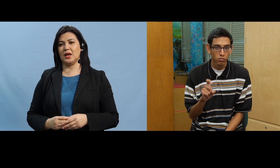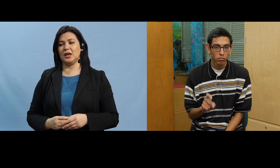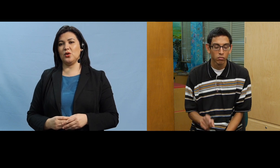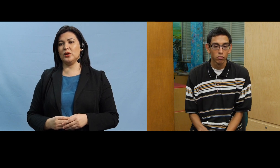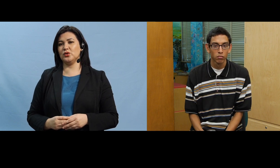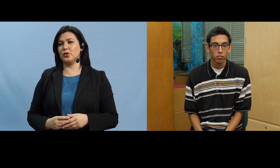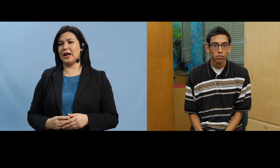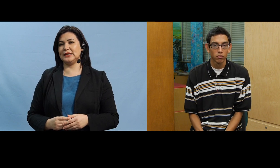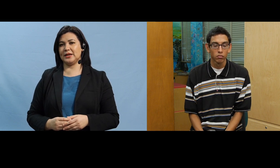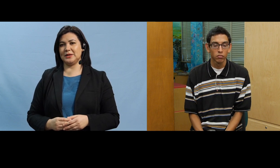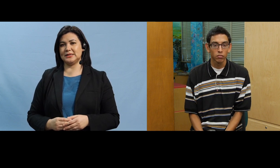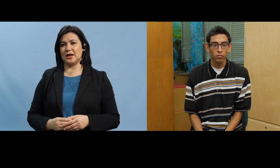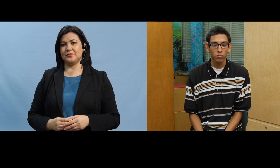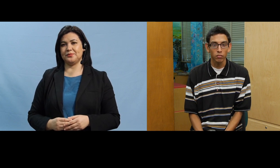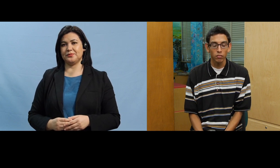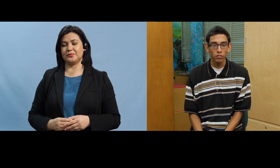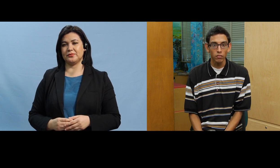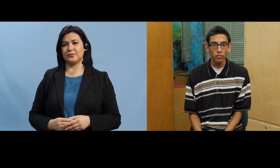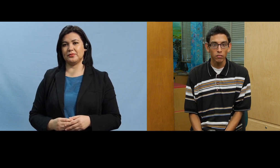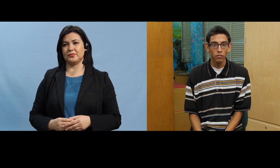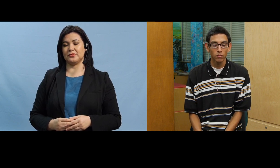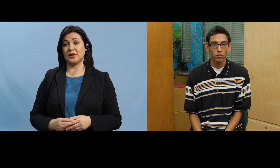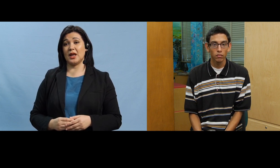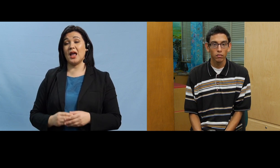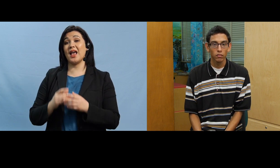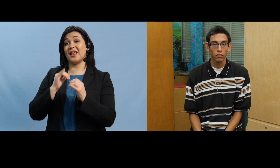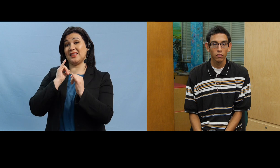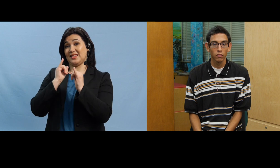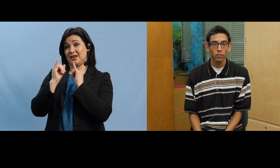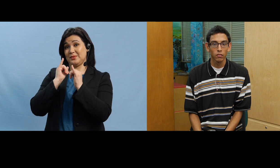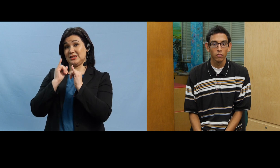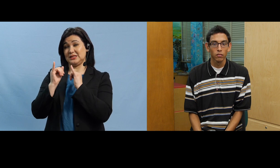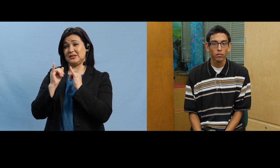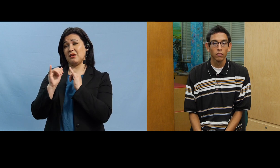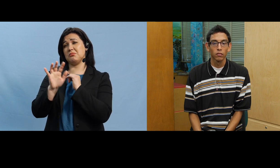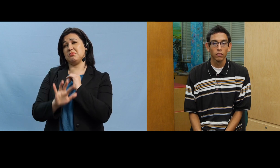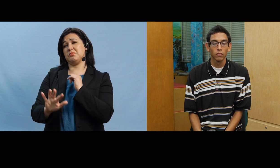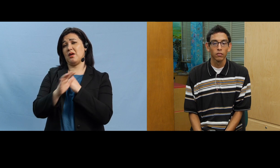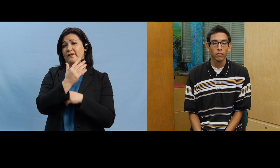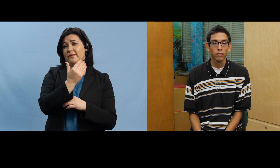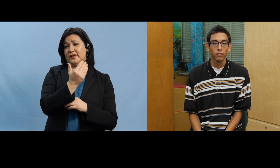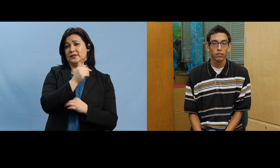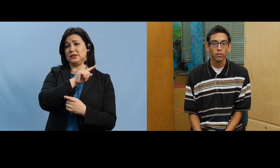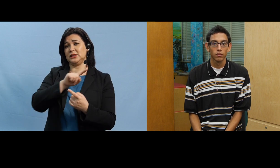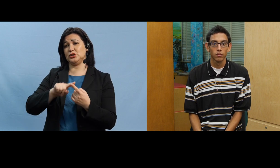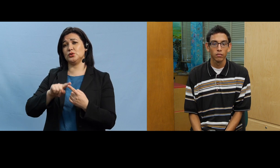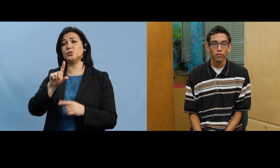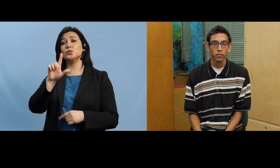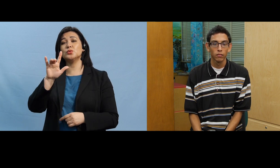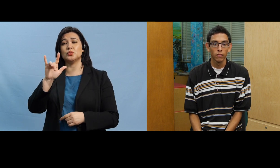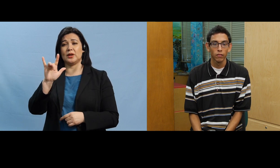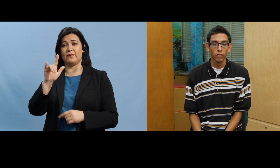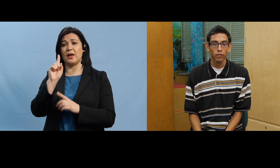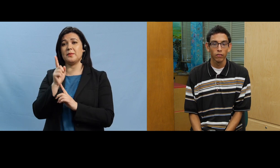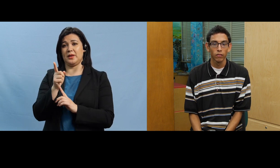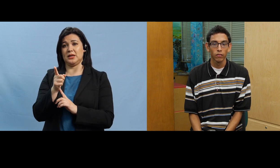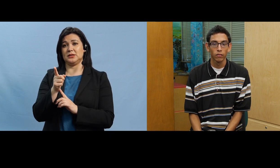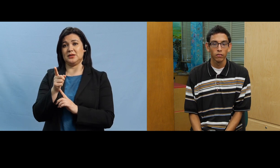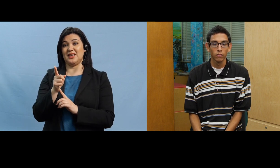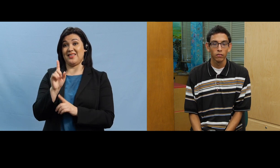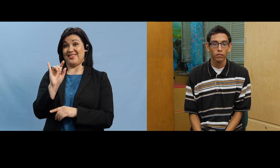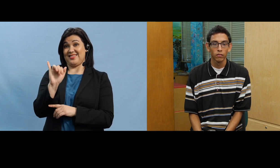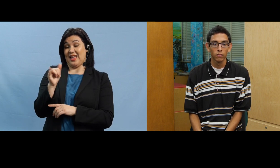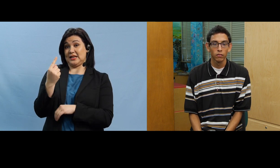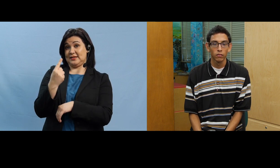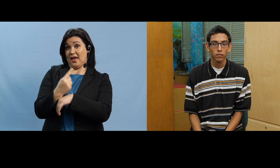y cuánto dura la entrevista la entrevista dura alrededor de 15 a 25 minutos entonces este día